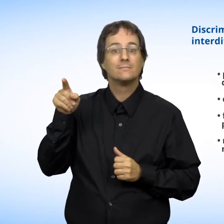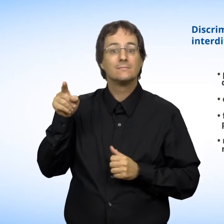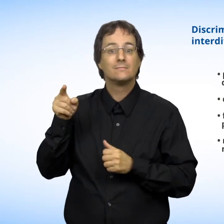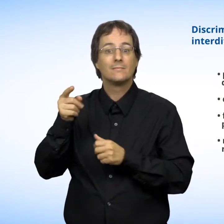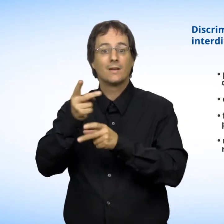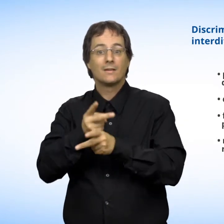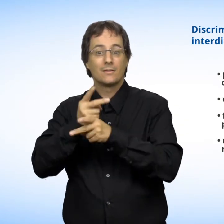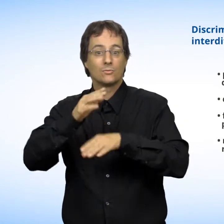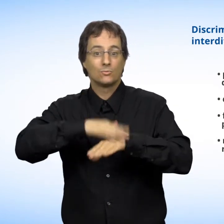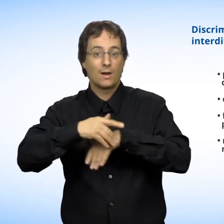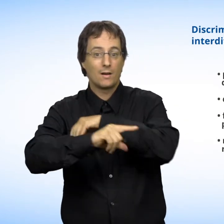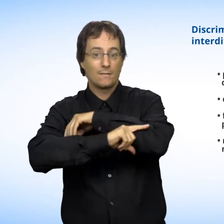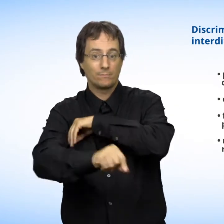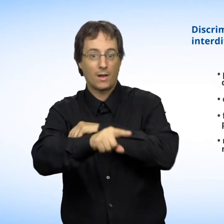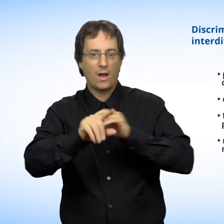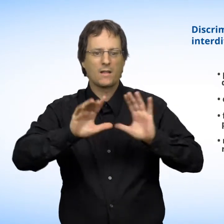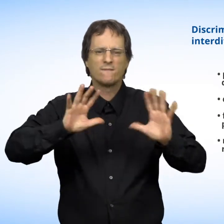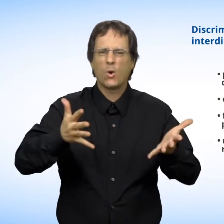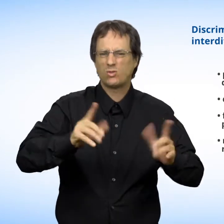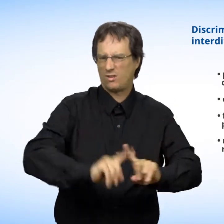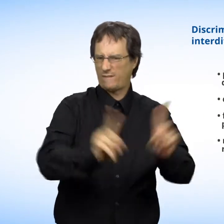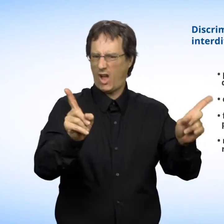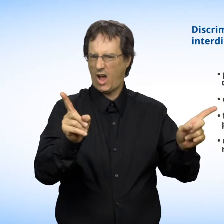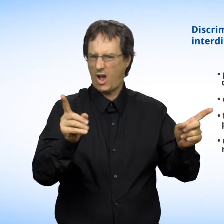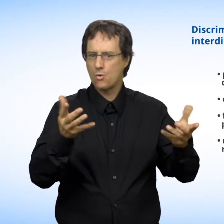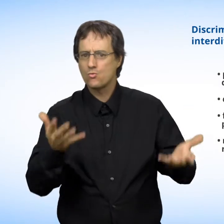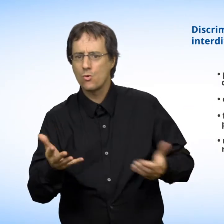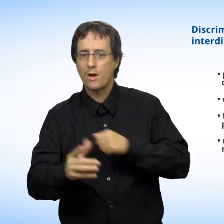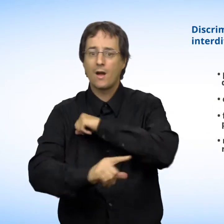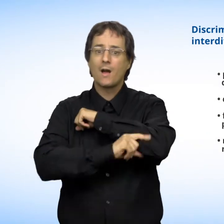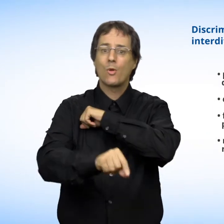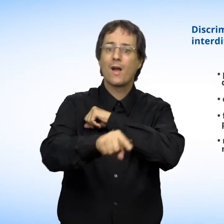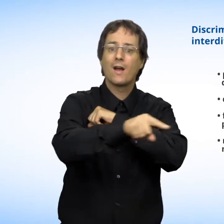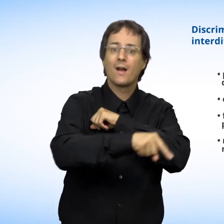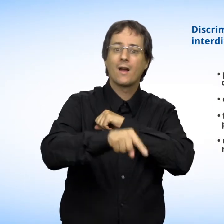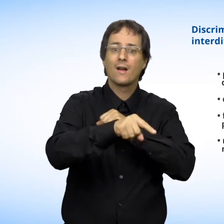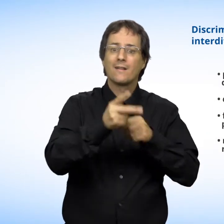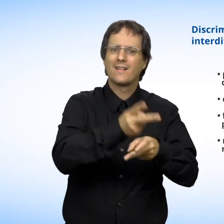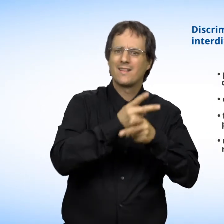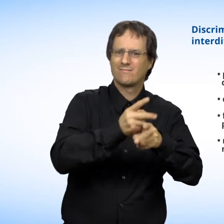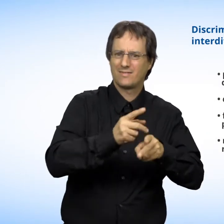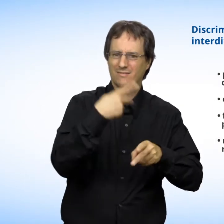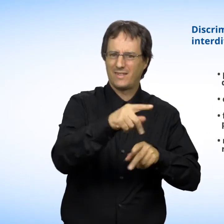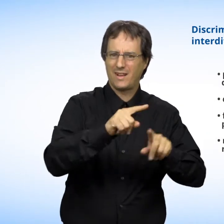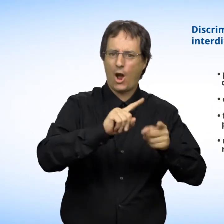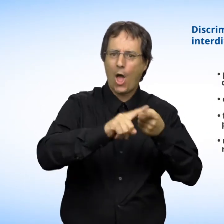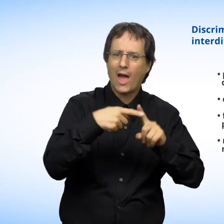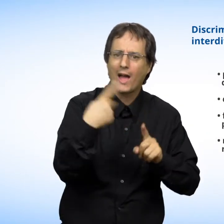Il est interdit à un employeur de traiter un employé de façon différente ou à des employés de traiter